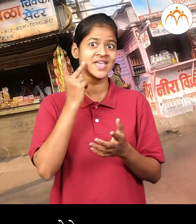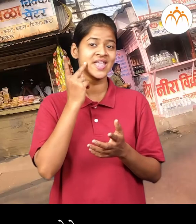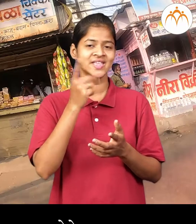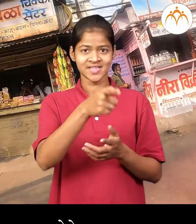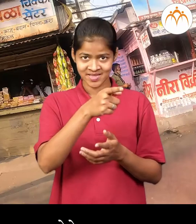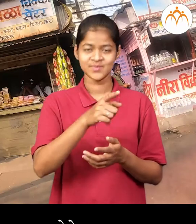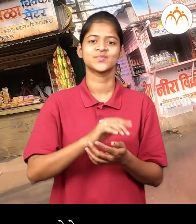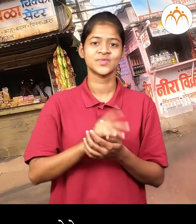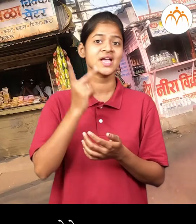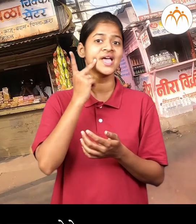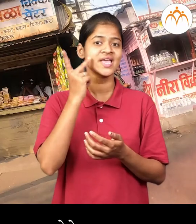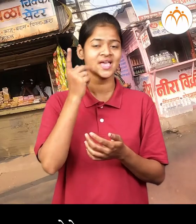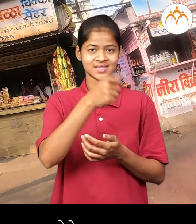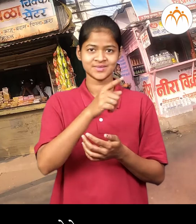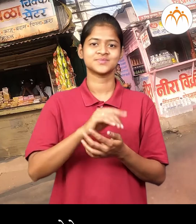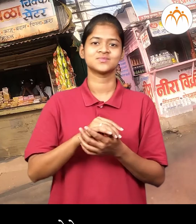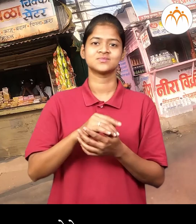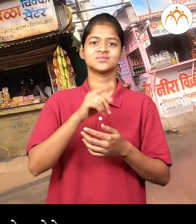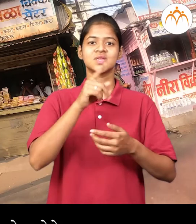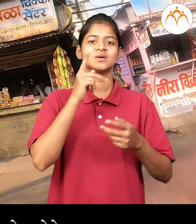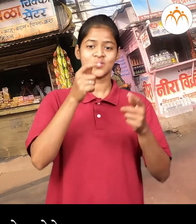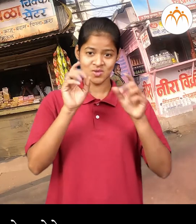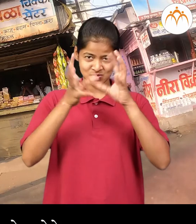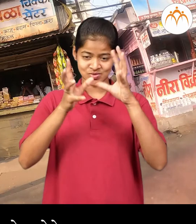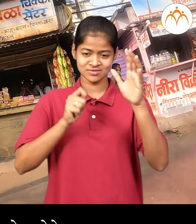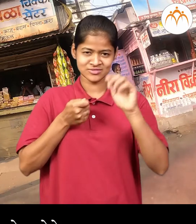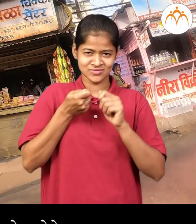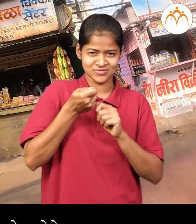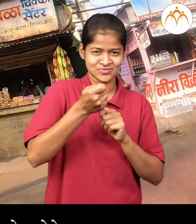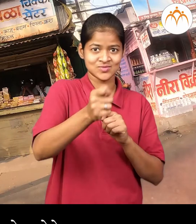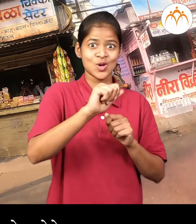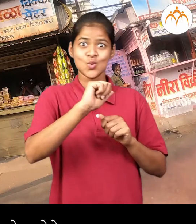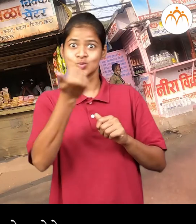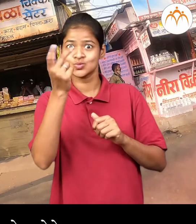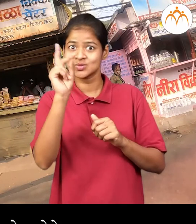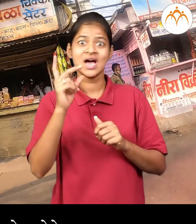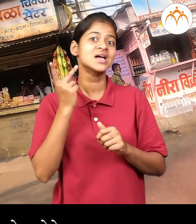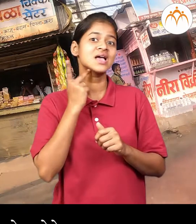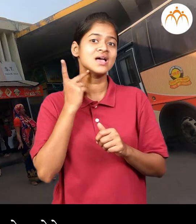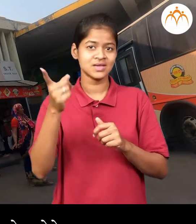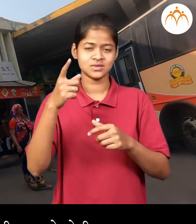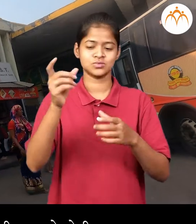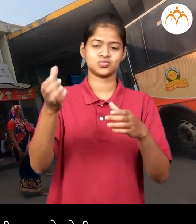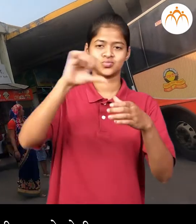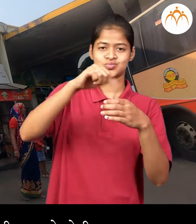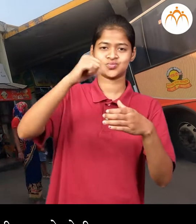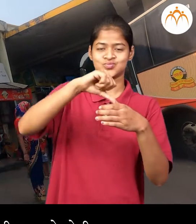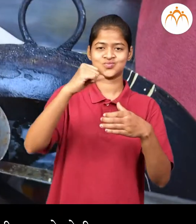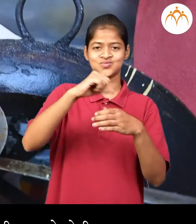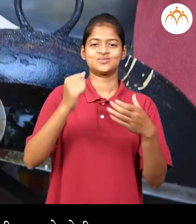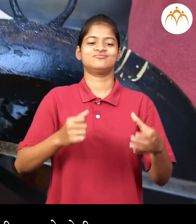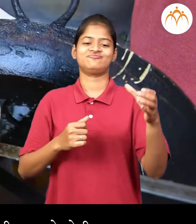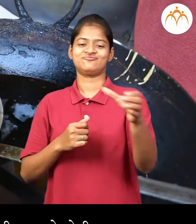उसाचा रस काढ़त होते, दुसरे काका रस आनुन देथ होते, चाहाची